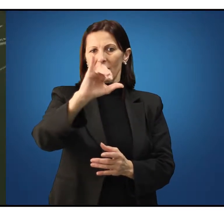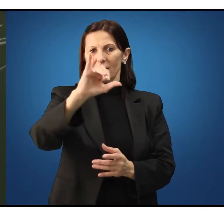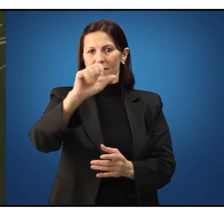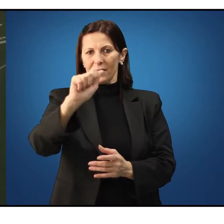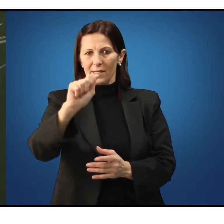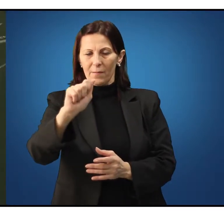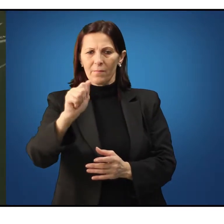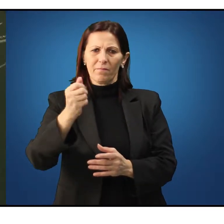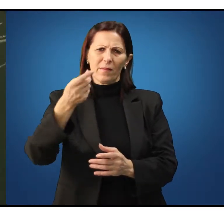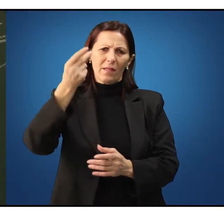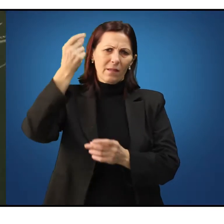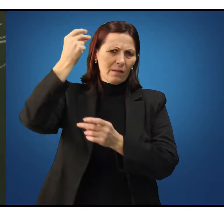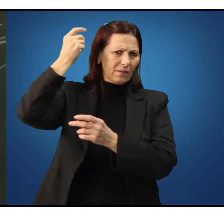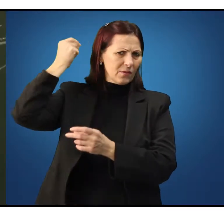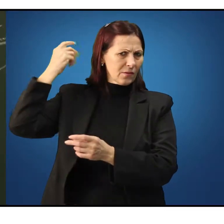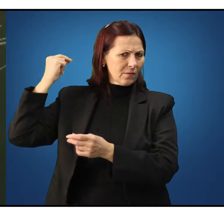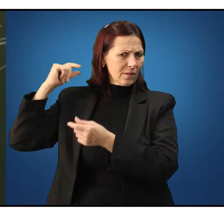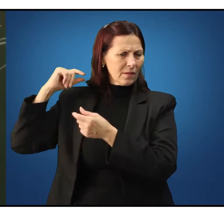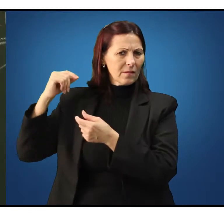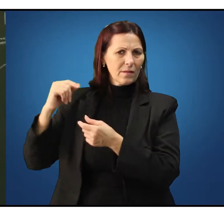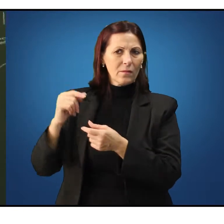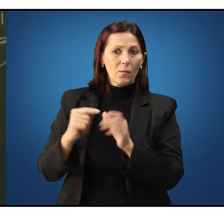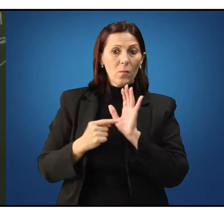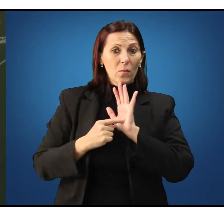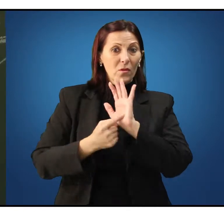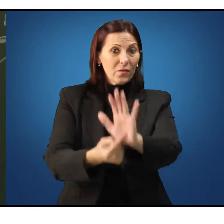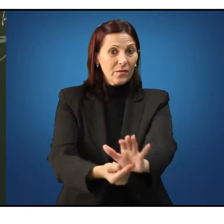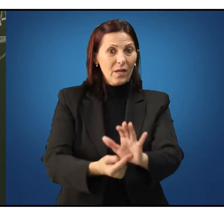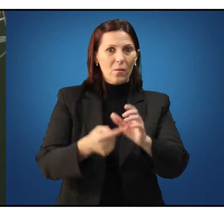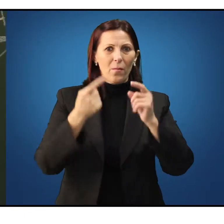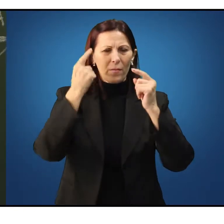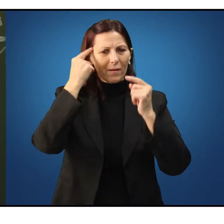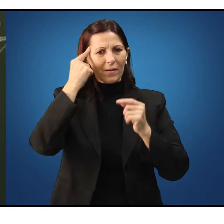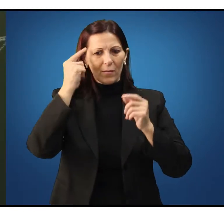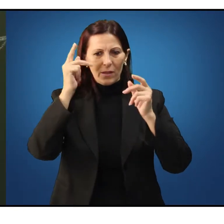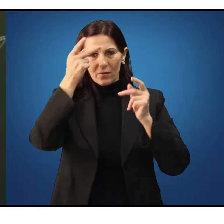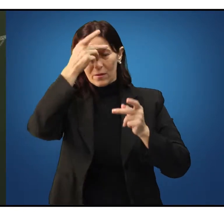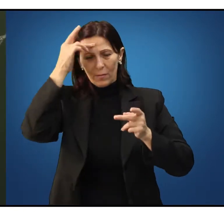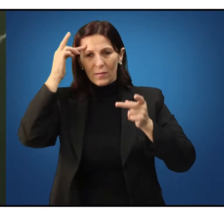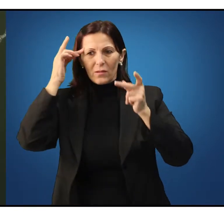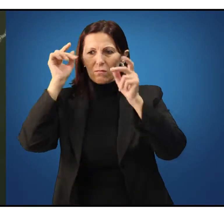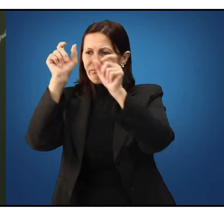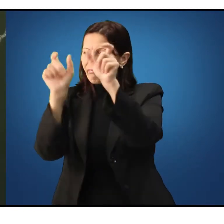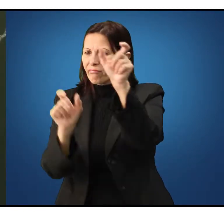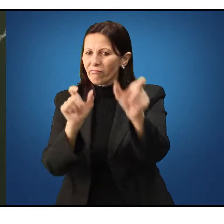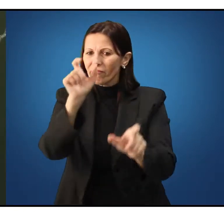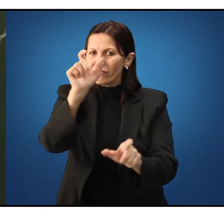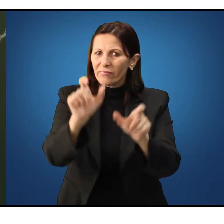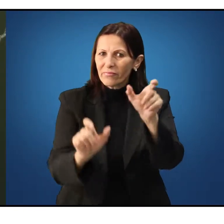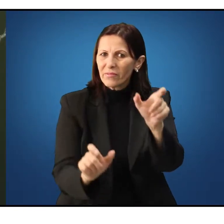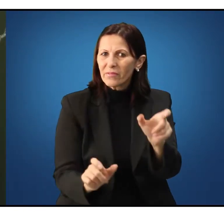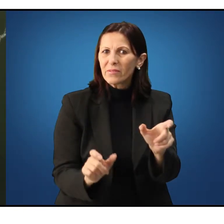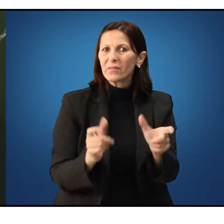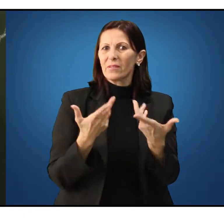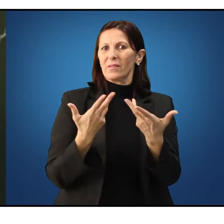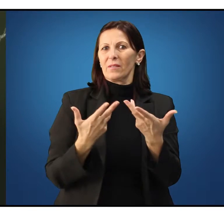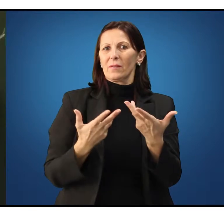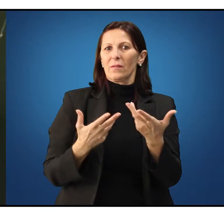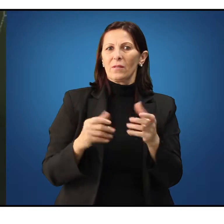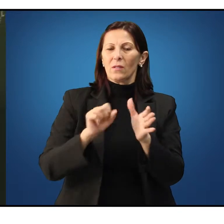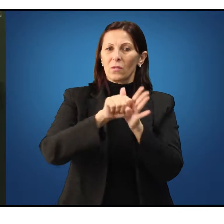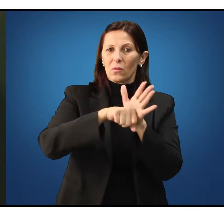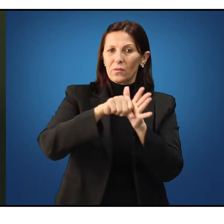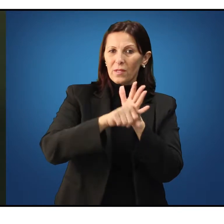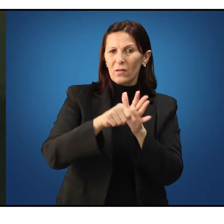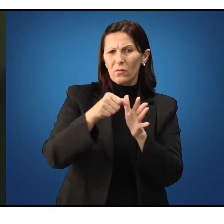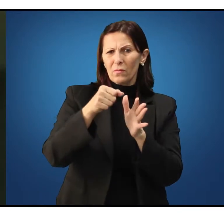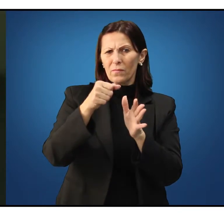século